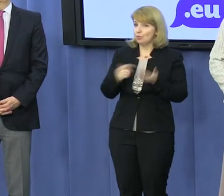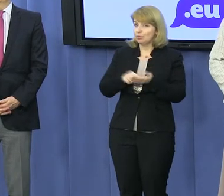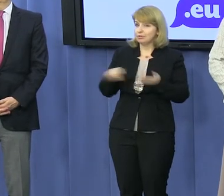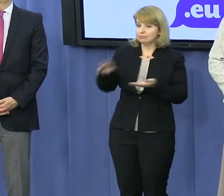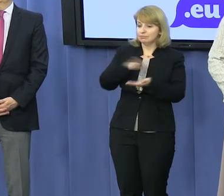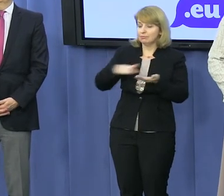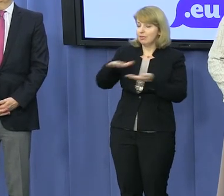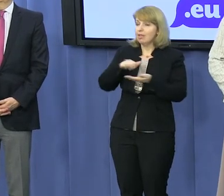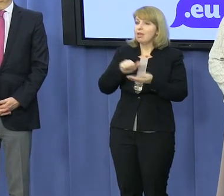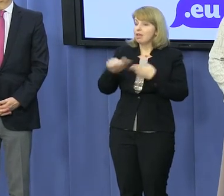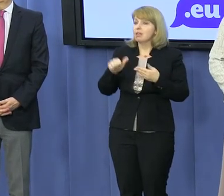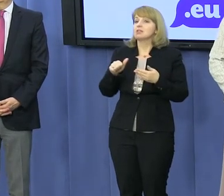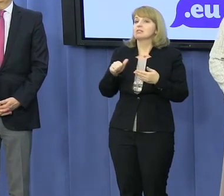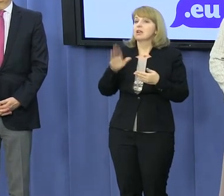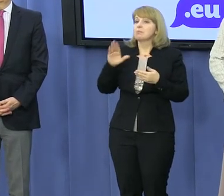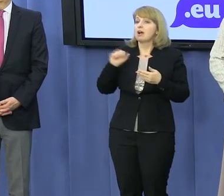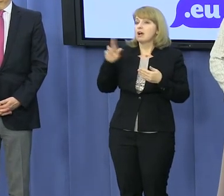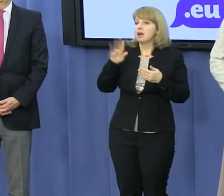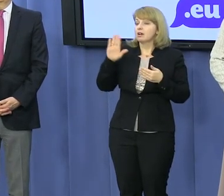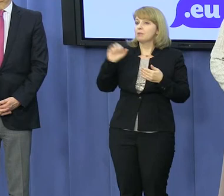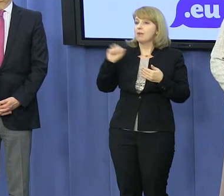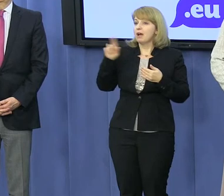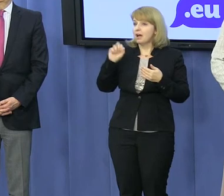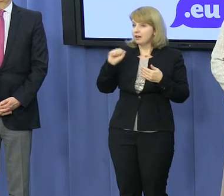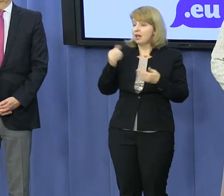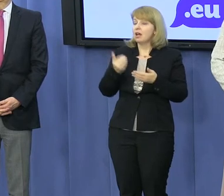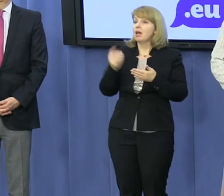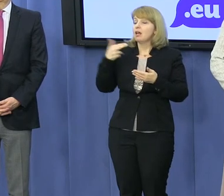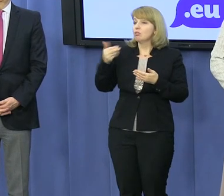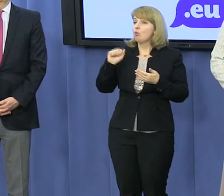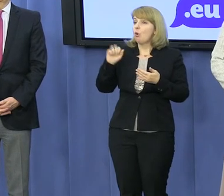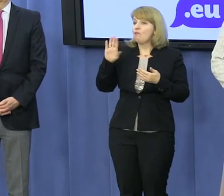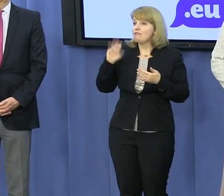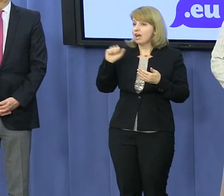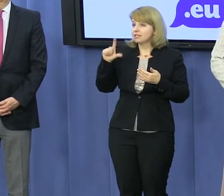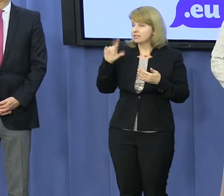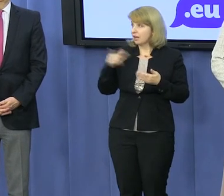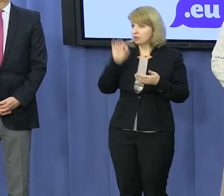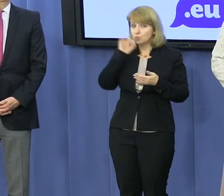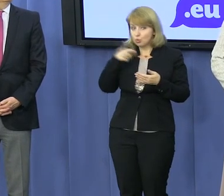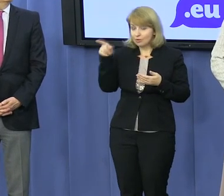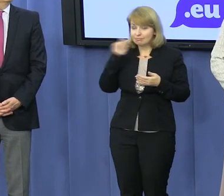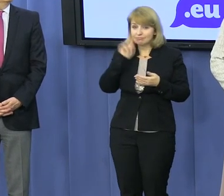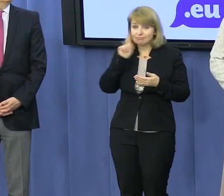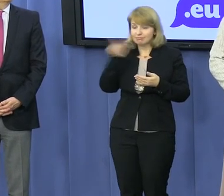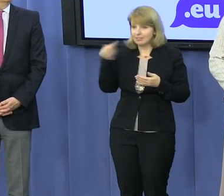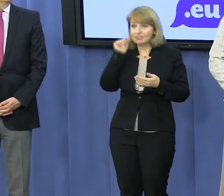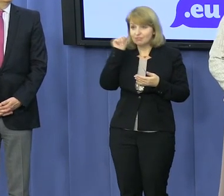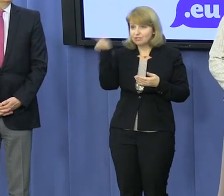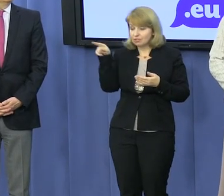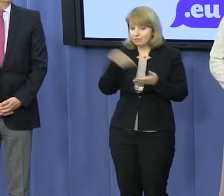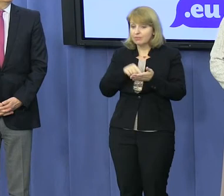okręgu jest Barbara Nowacka, córka Jarugi Nowackiej. Myślę, że to też jest symbol